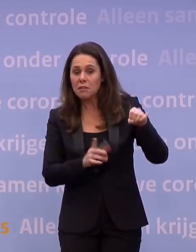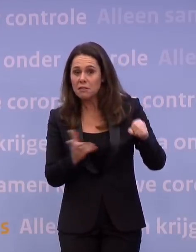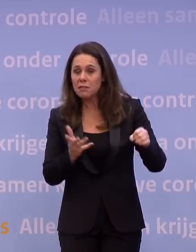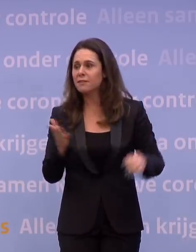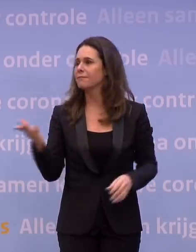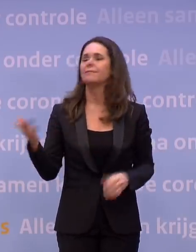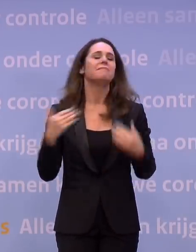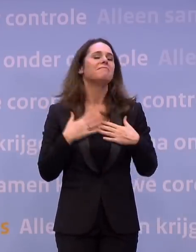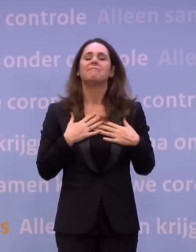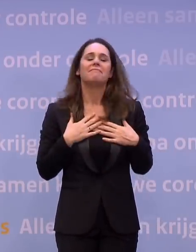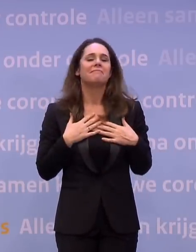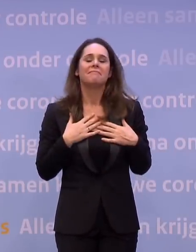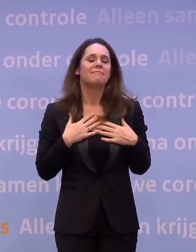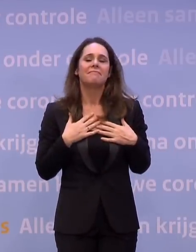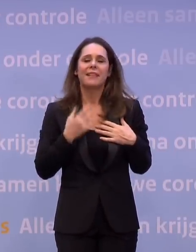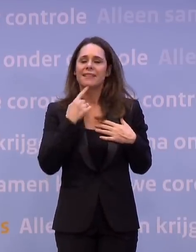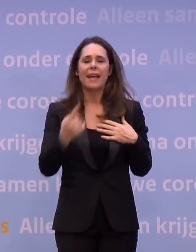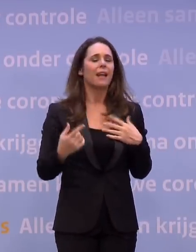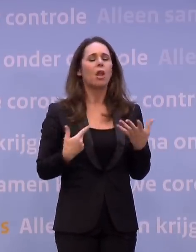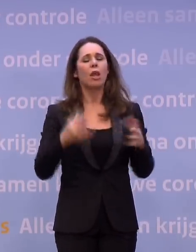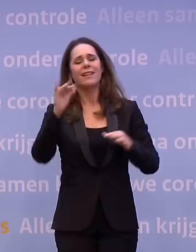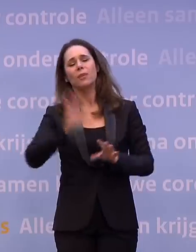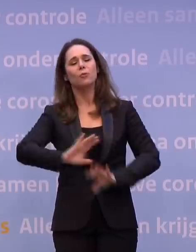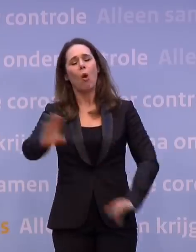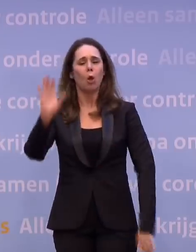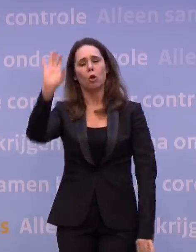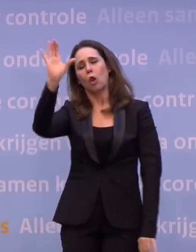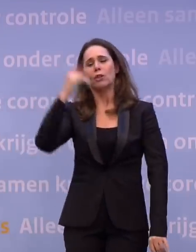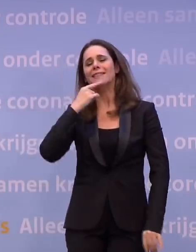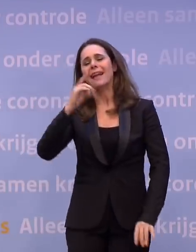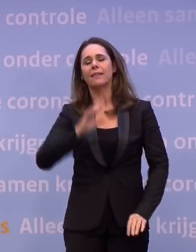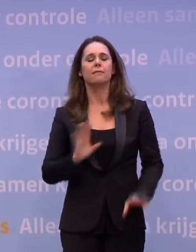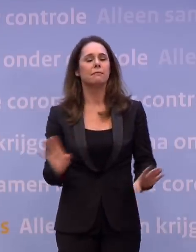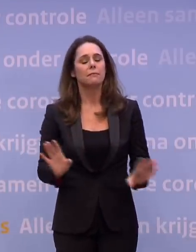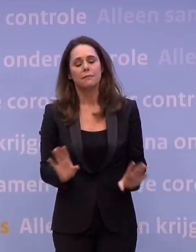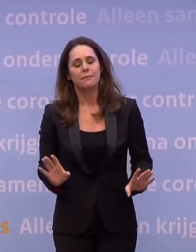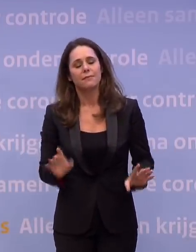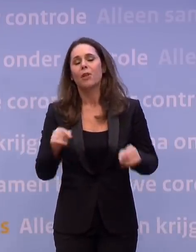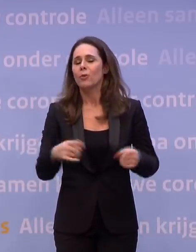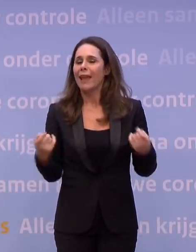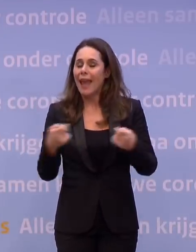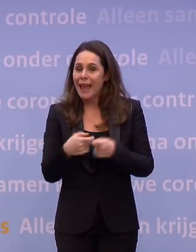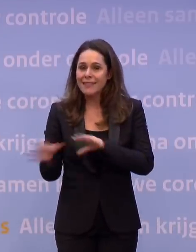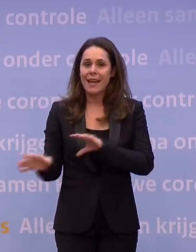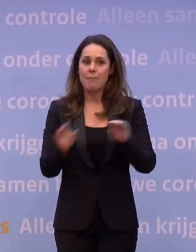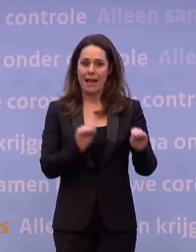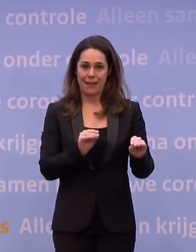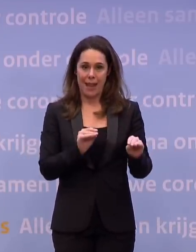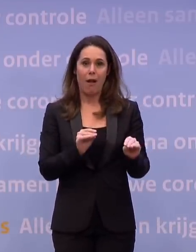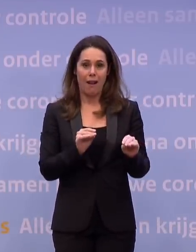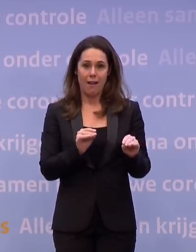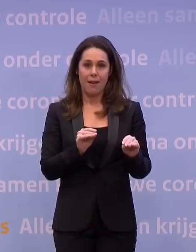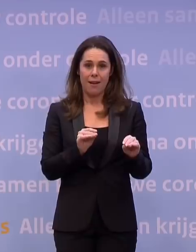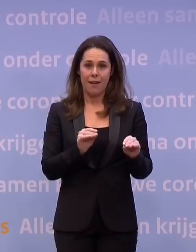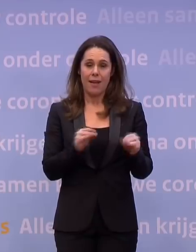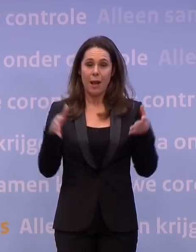Weet je, daar wil ik niet over speculeren, want dan wordt dat het nieuws. Rutte, we willen juist nu, we doen een extra maatregel. In een bestaande lockdown